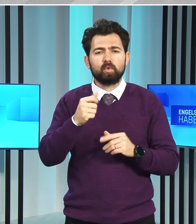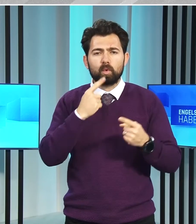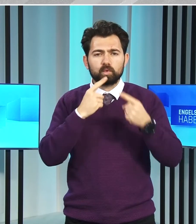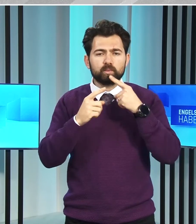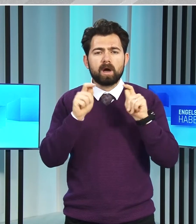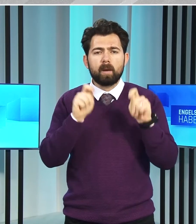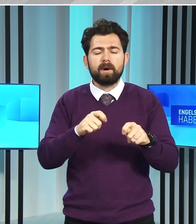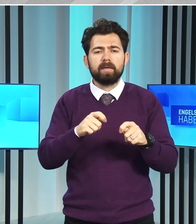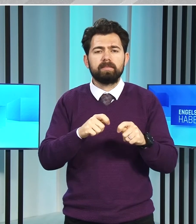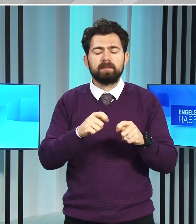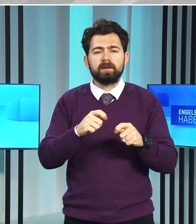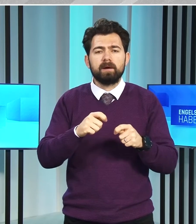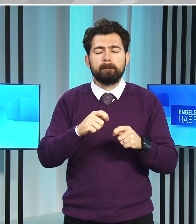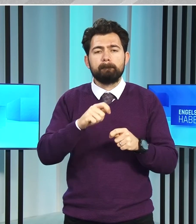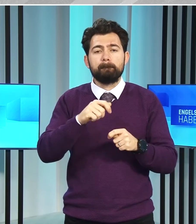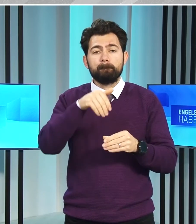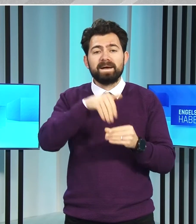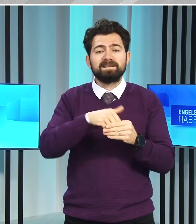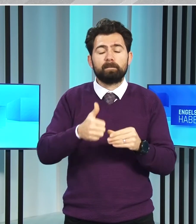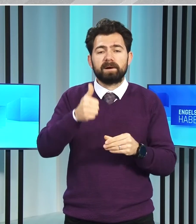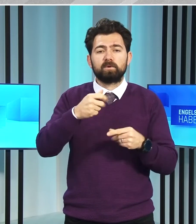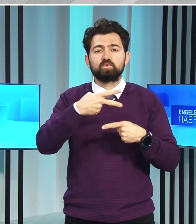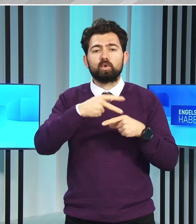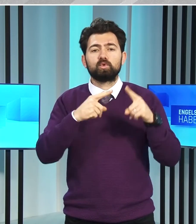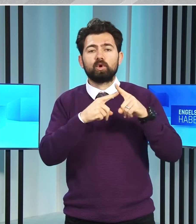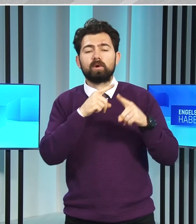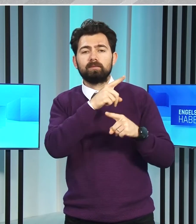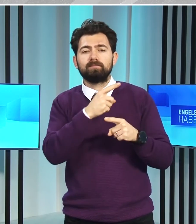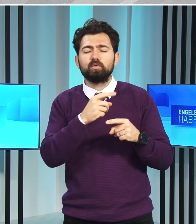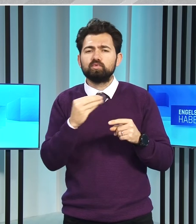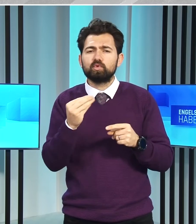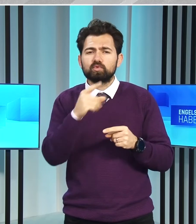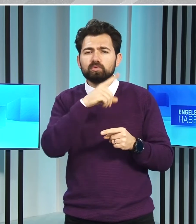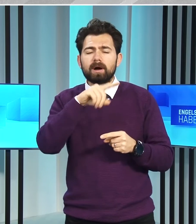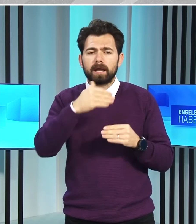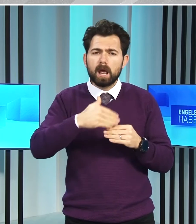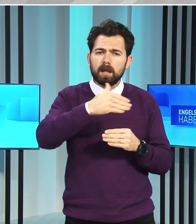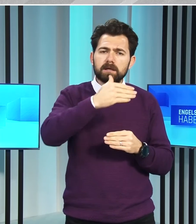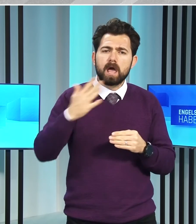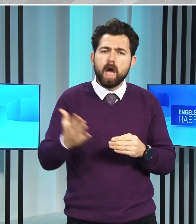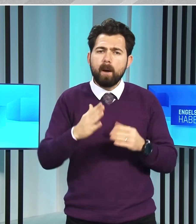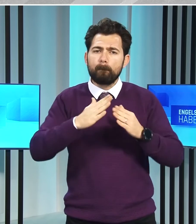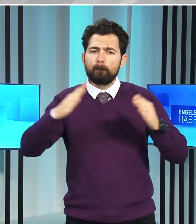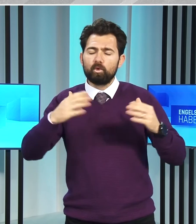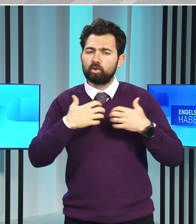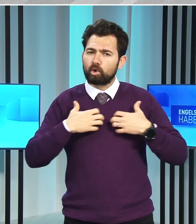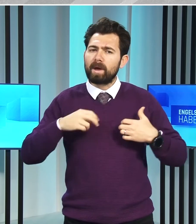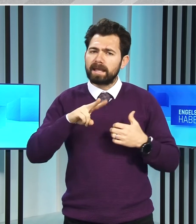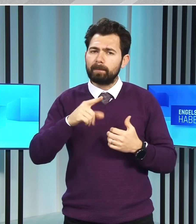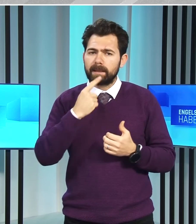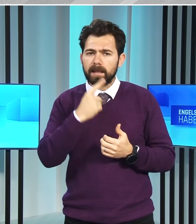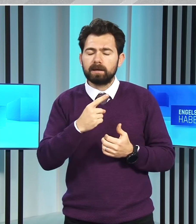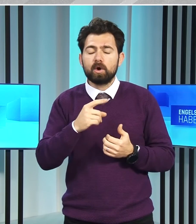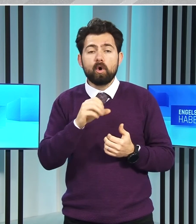Cumhuriyet Meclisi Başkanı Zorlu Töre, Çocuklar geleceğin en büyük güvencesidir vurgusu yaptı.